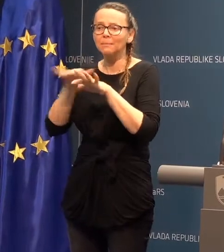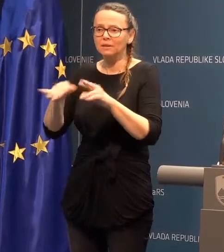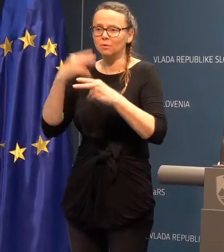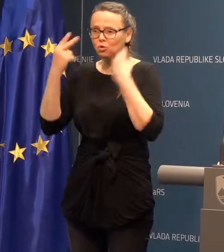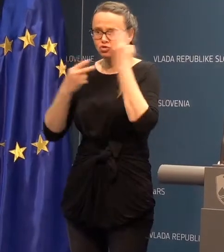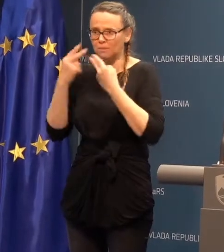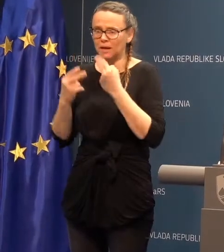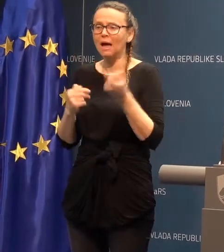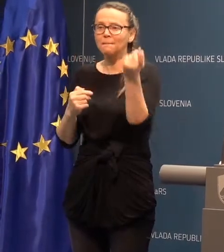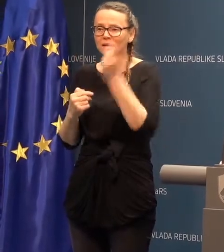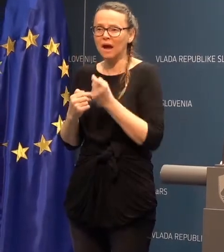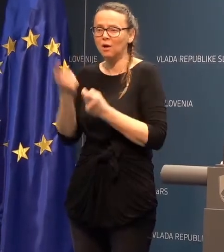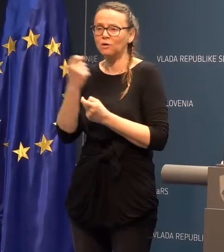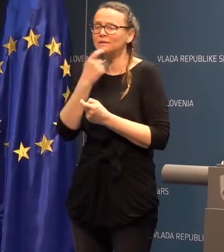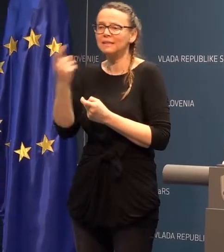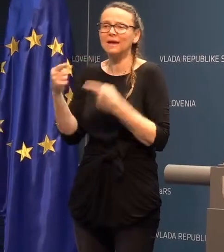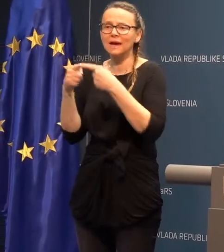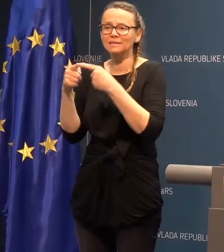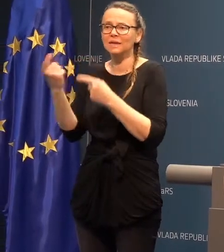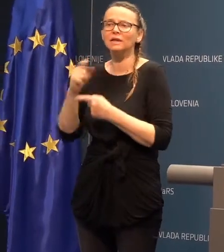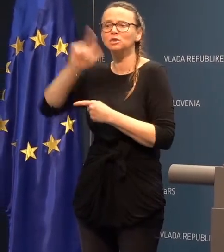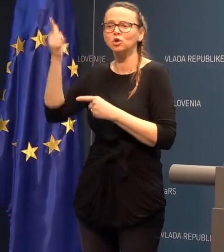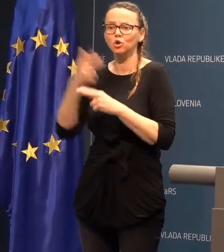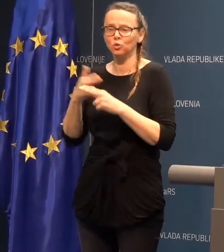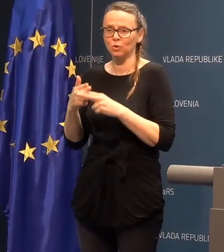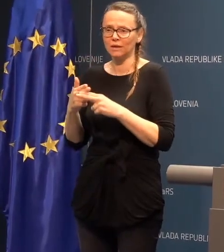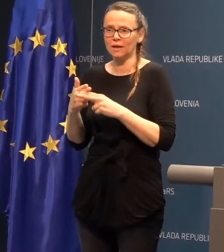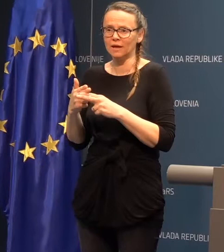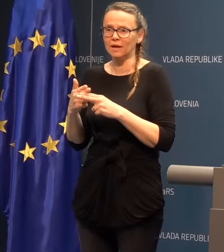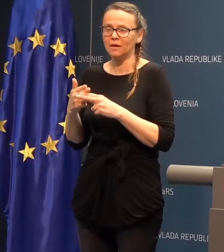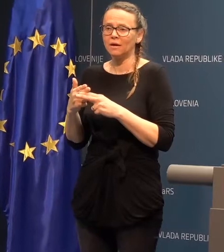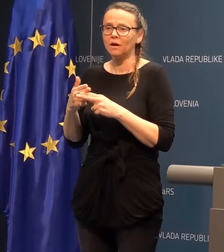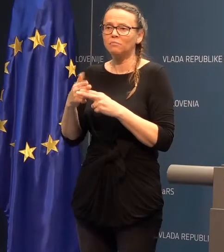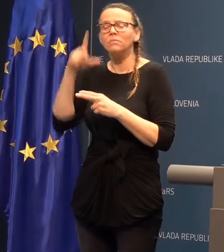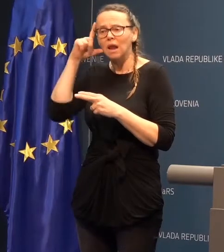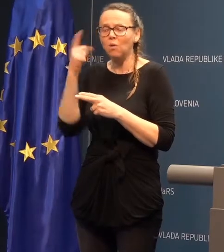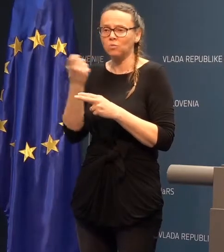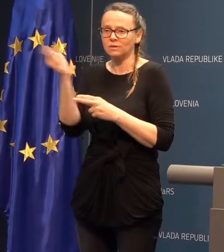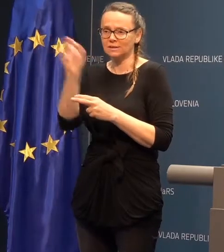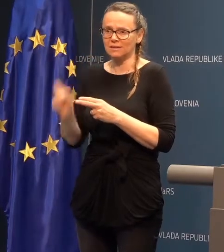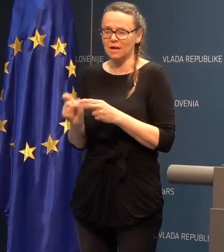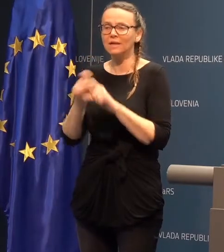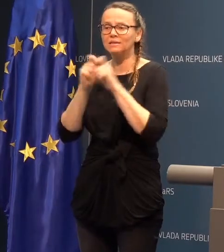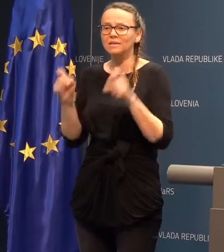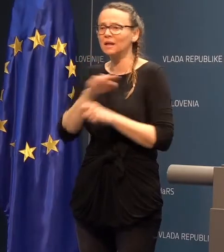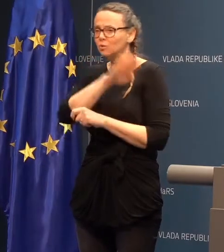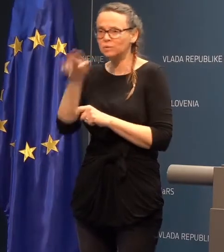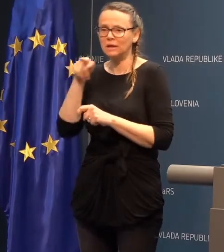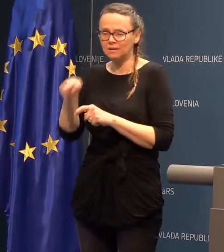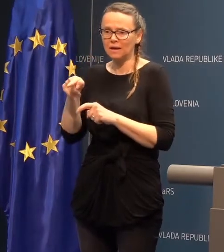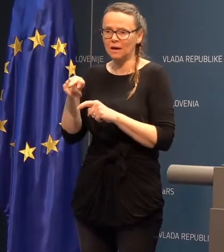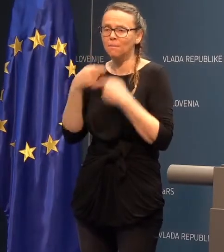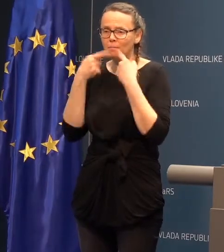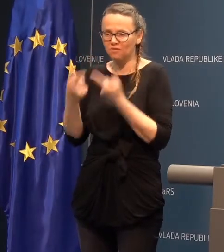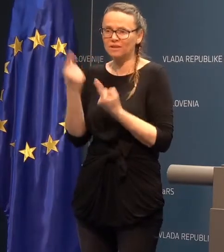prihajajo iz nekega stika tojine, prvenstveno iz Italije. Zaradi vsega navedenega